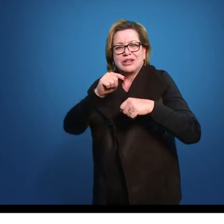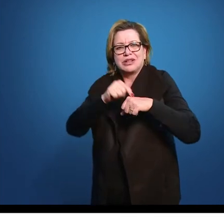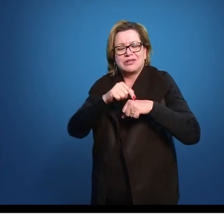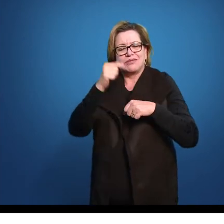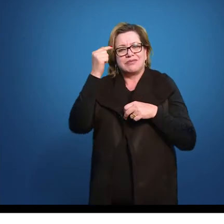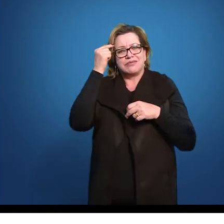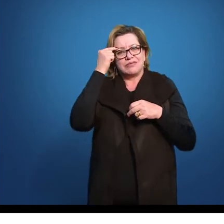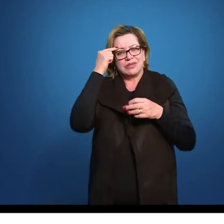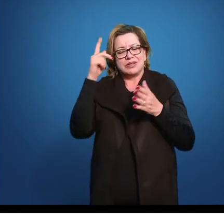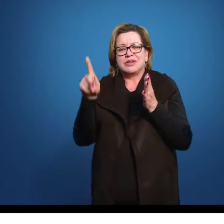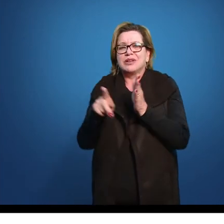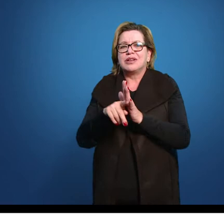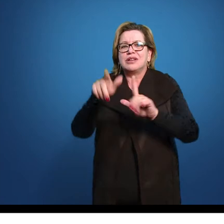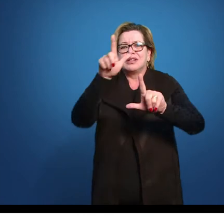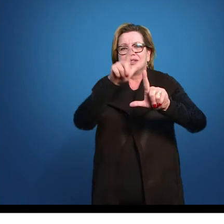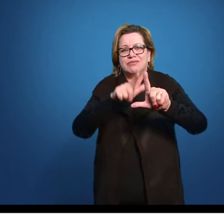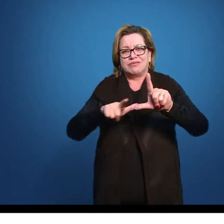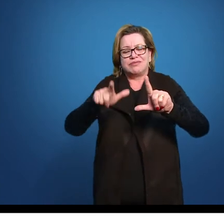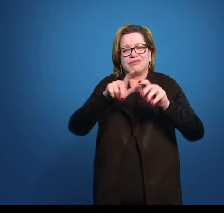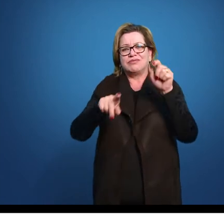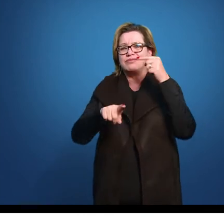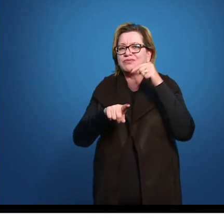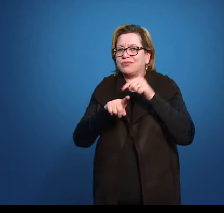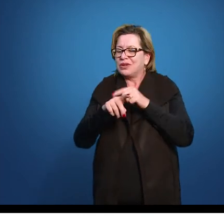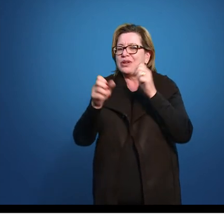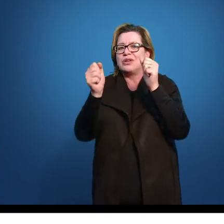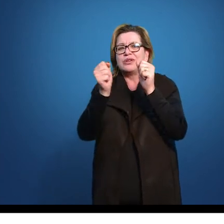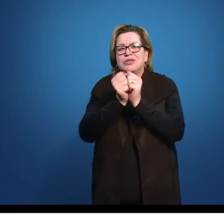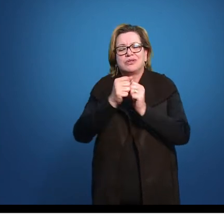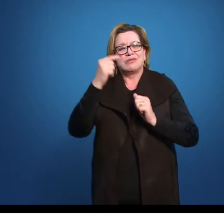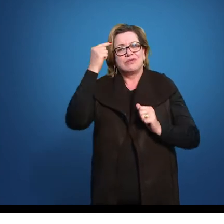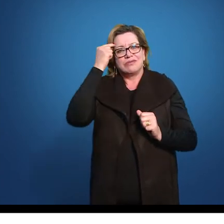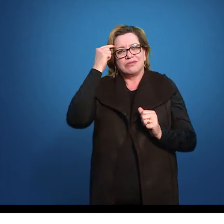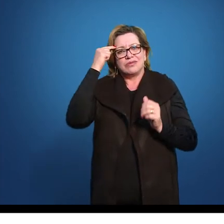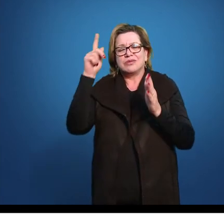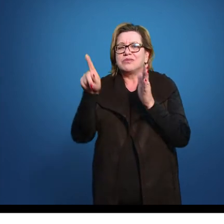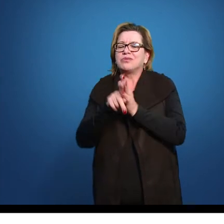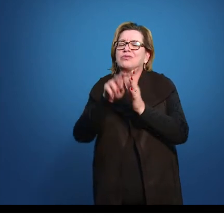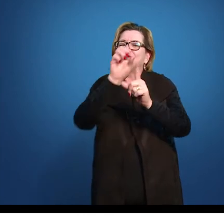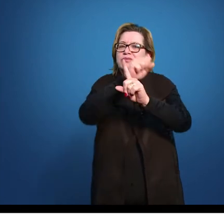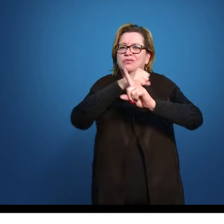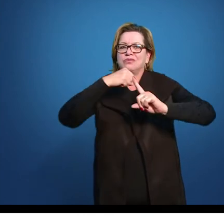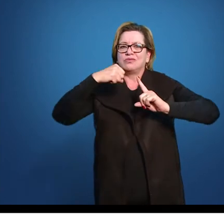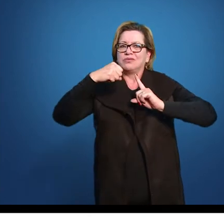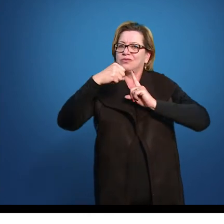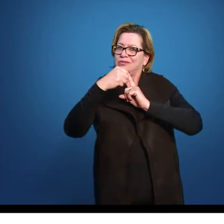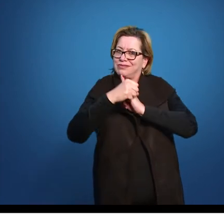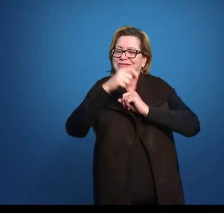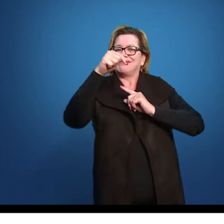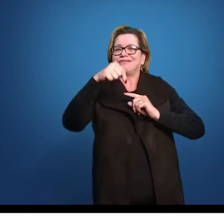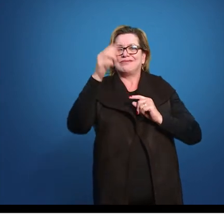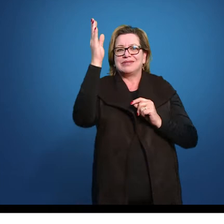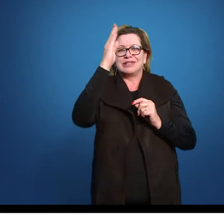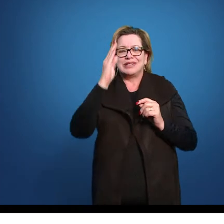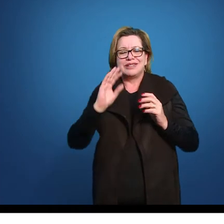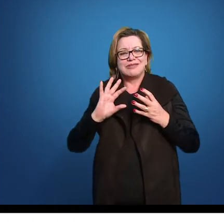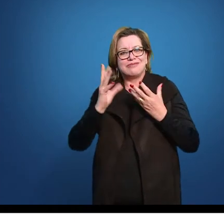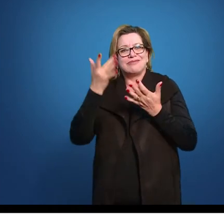gente faz Sobre a literatura Juntamente com a reflexão Sobre a sociedade em que essa literatura é produzida